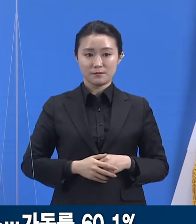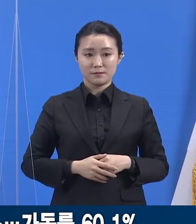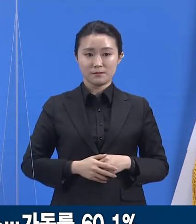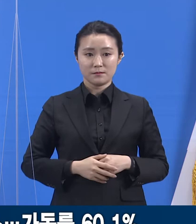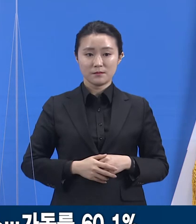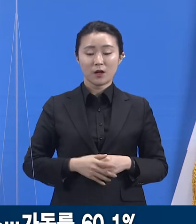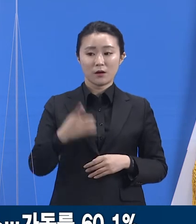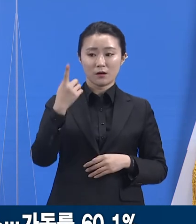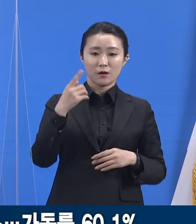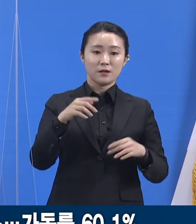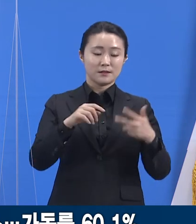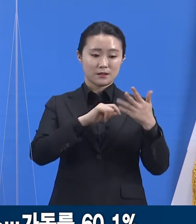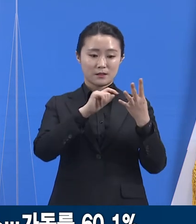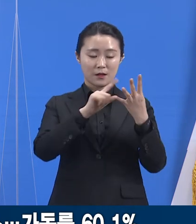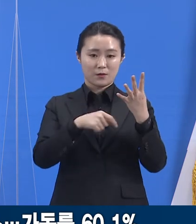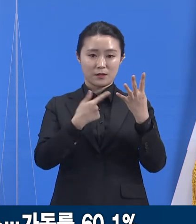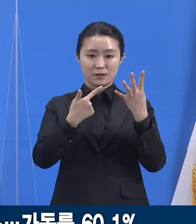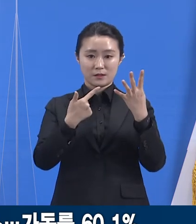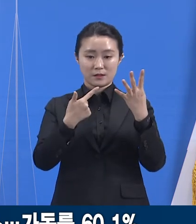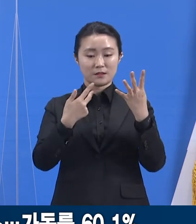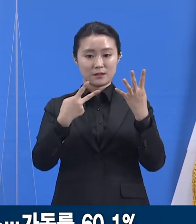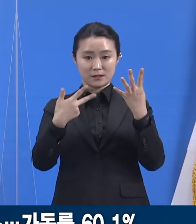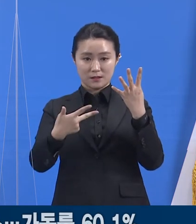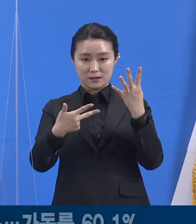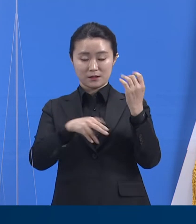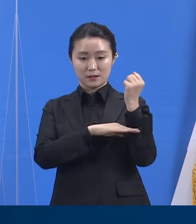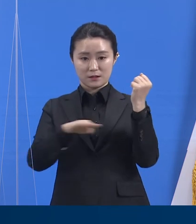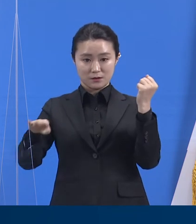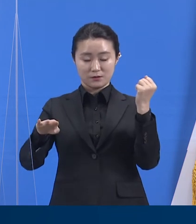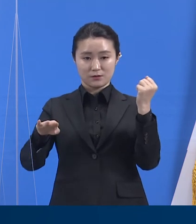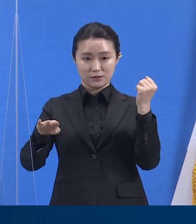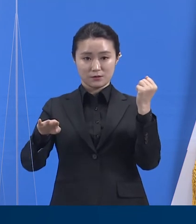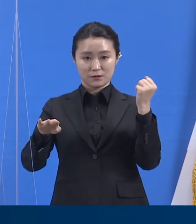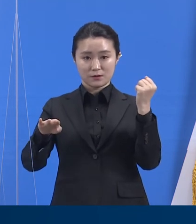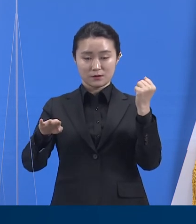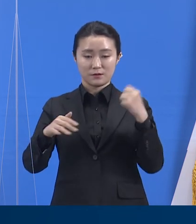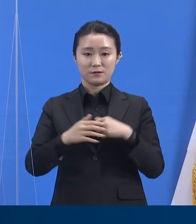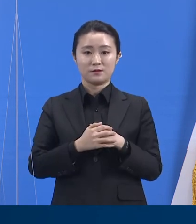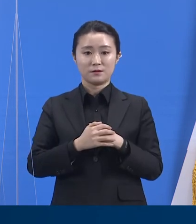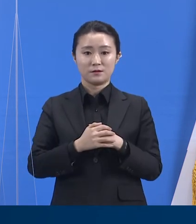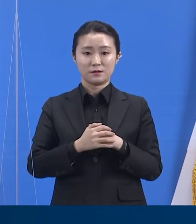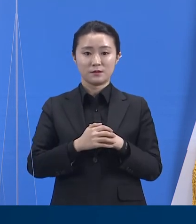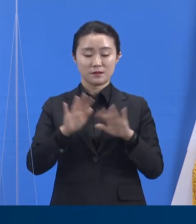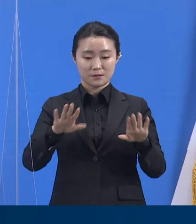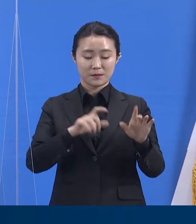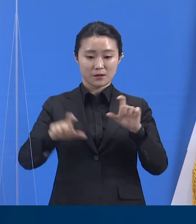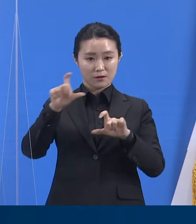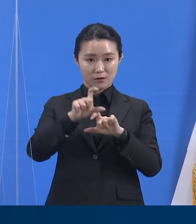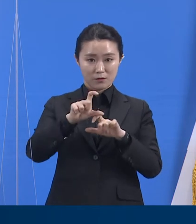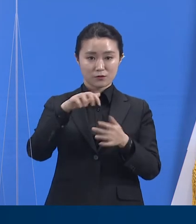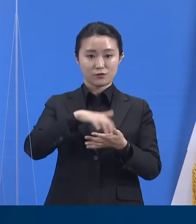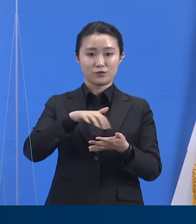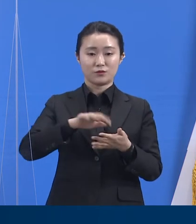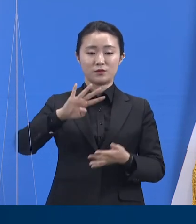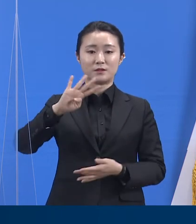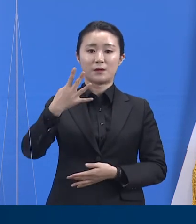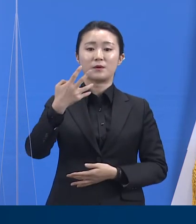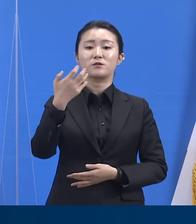입소해 60.1%의 가동률을 보이며 잔여 수용 가능 인원은 490명입니다.